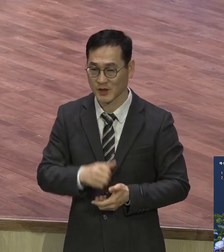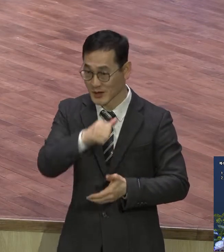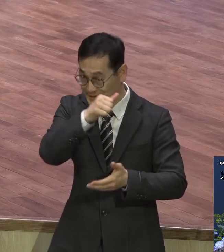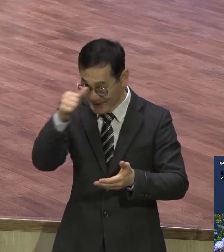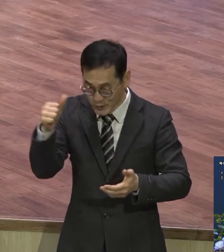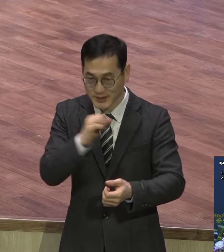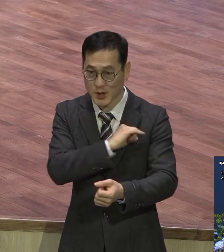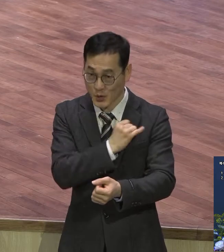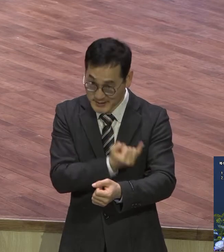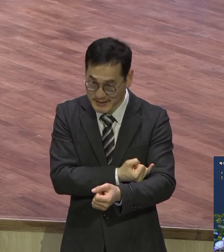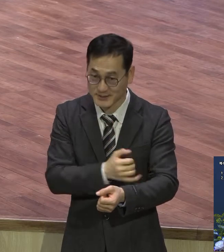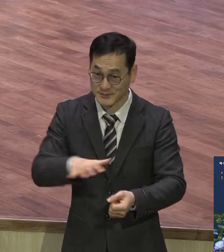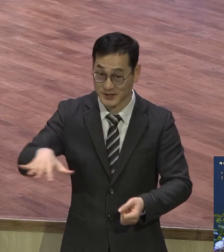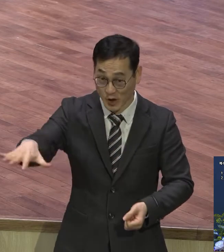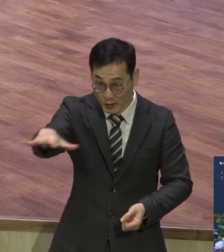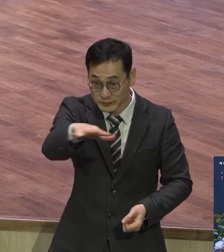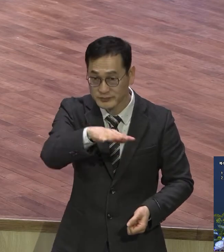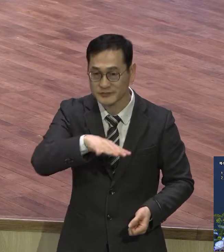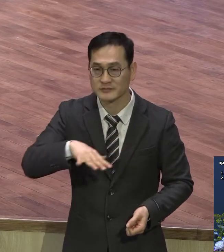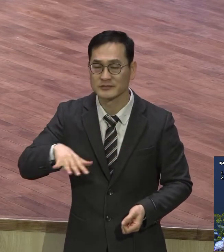교회 중추직인 역할을 하는 분들